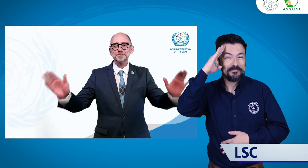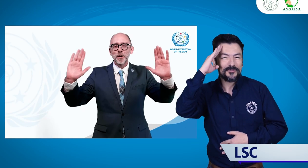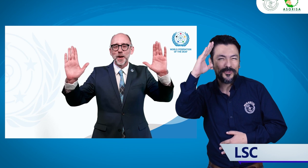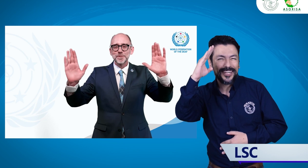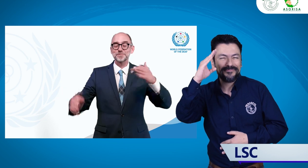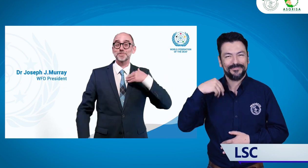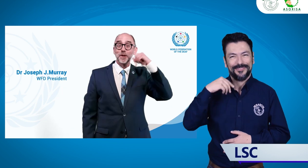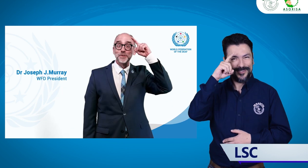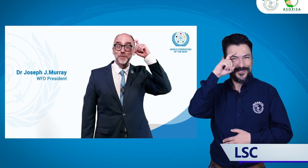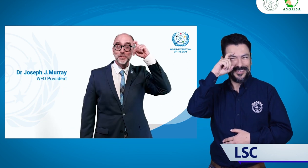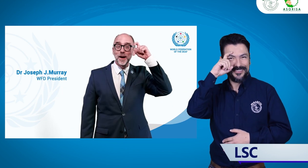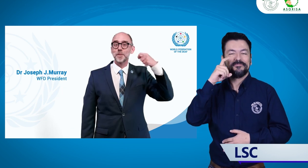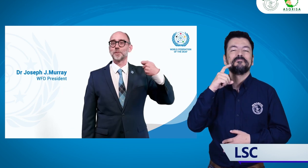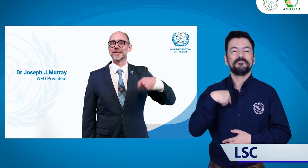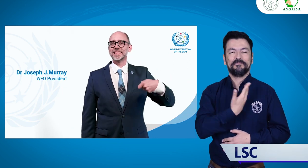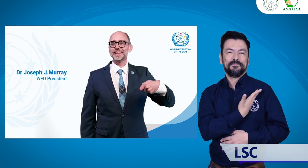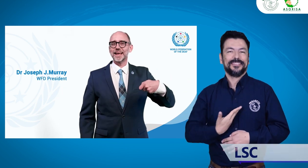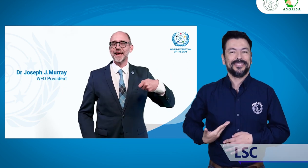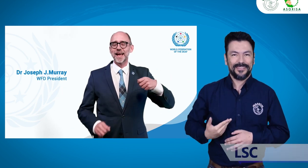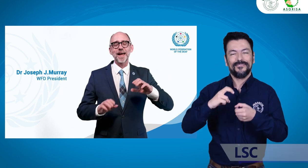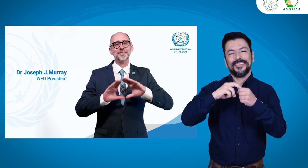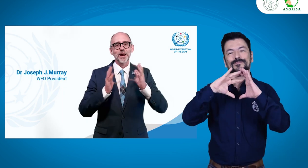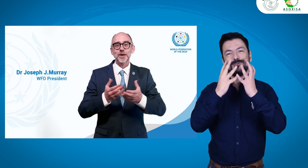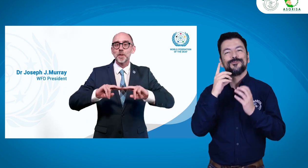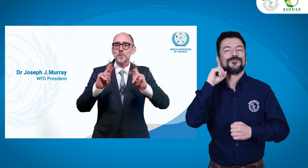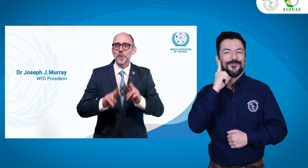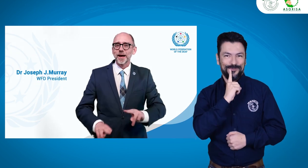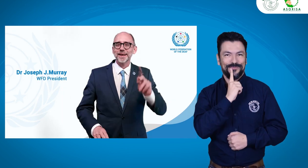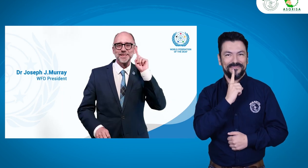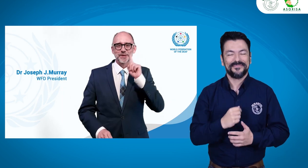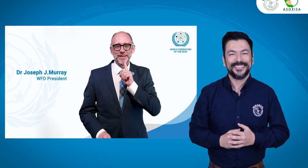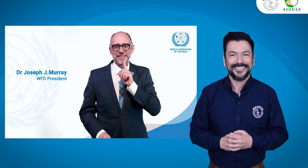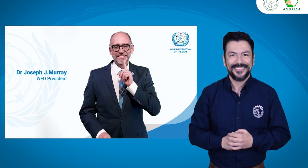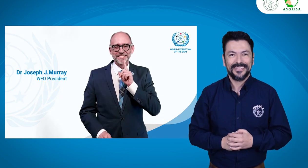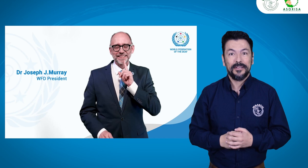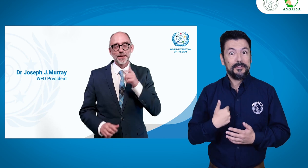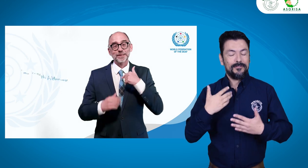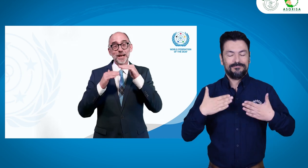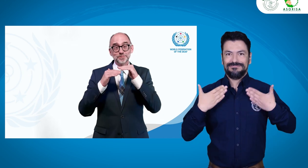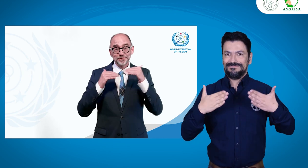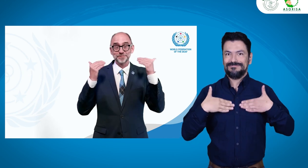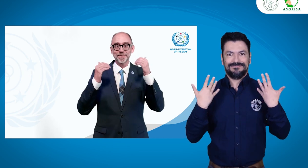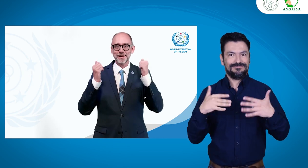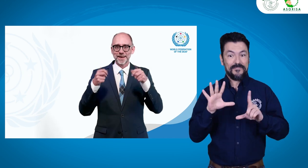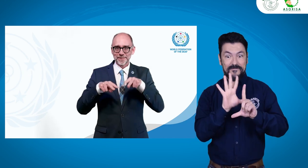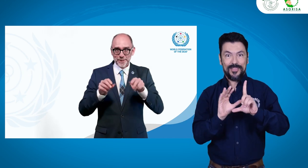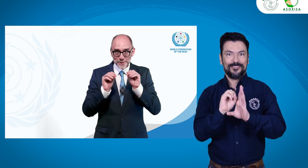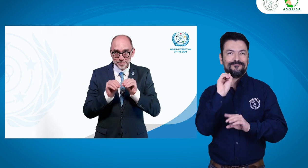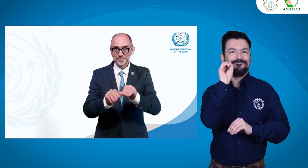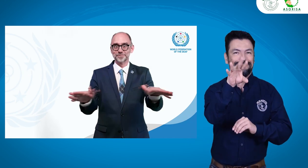Hola, soy Joseph Murray, presidente de la Federación Mundial de Sordos. Me complace mucho